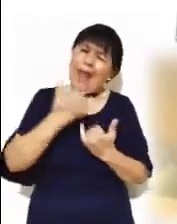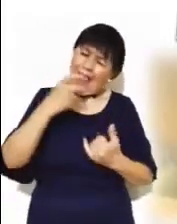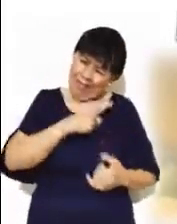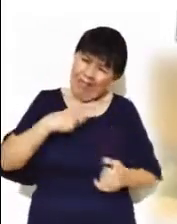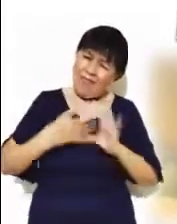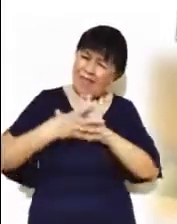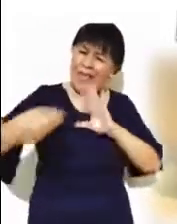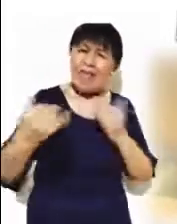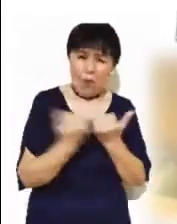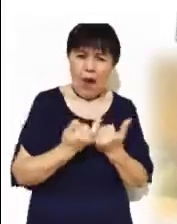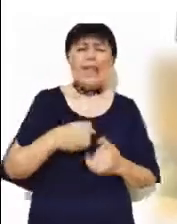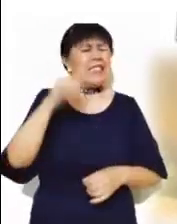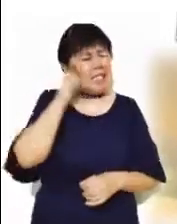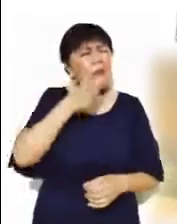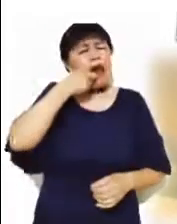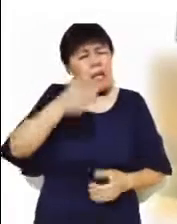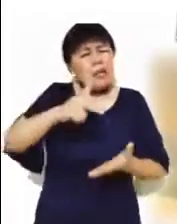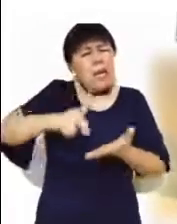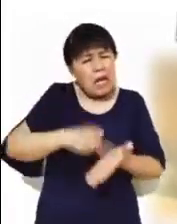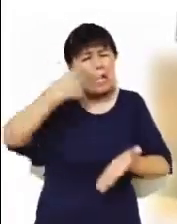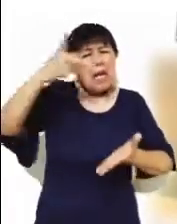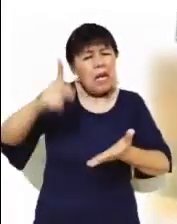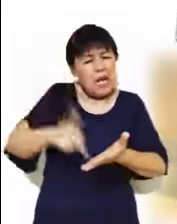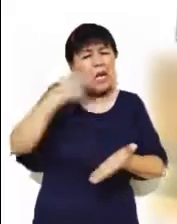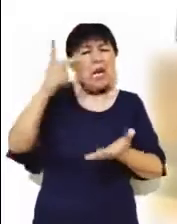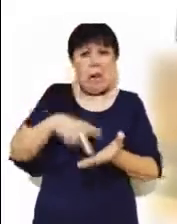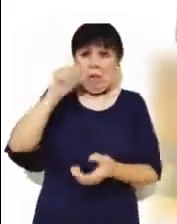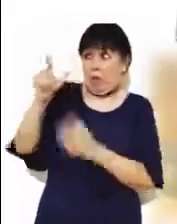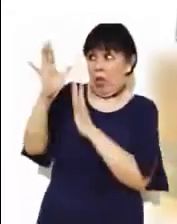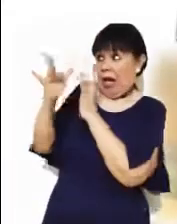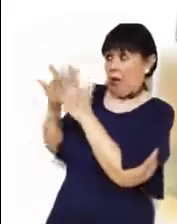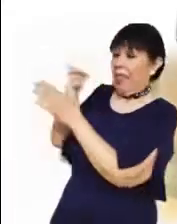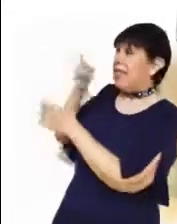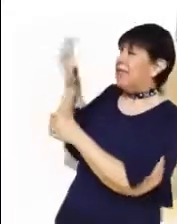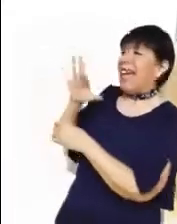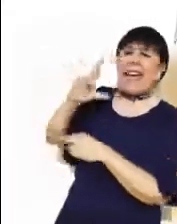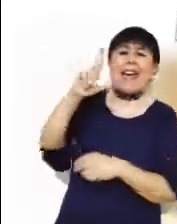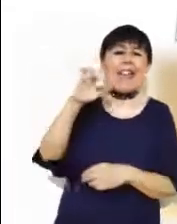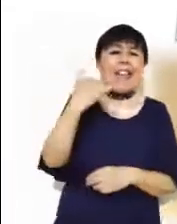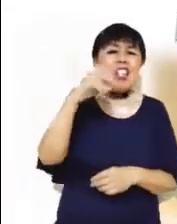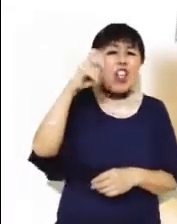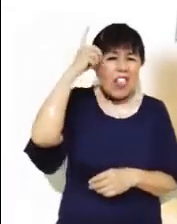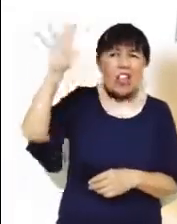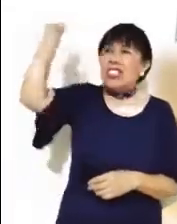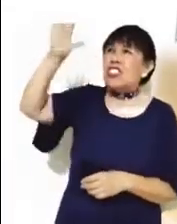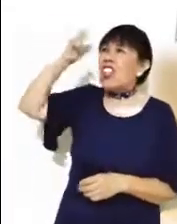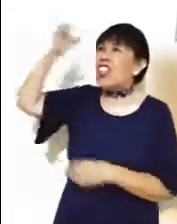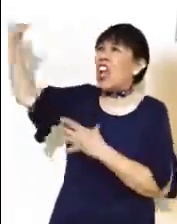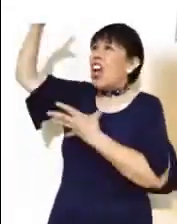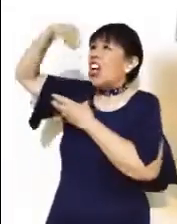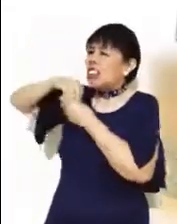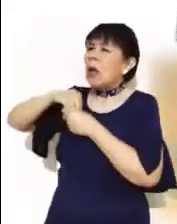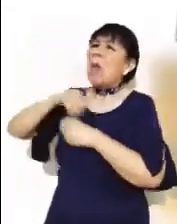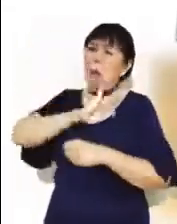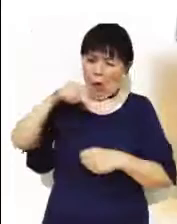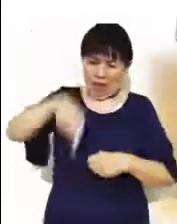Nunca nos cansaremos de insistir en la propuesta que Jesús llama reino de Dios y que podemos hacer